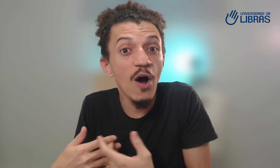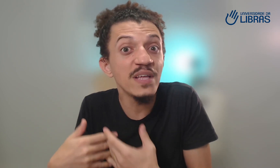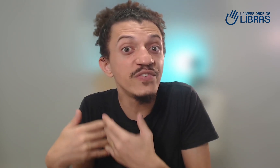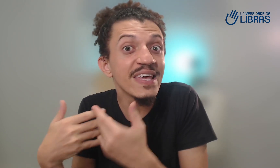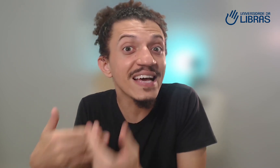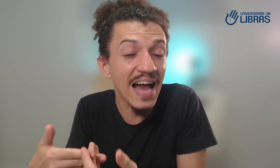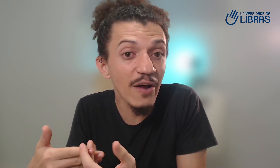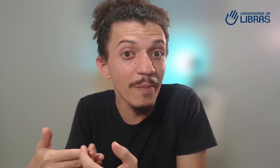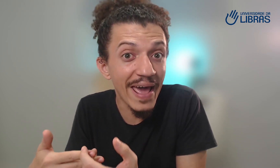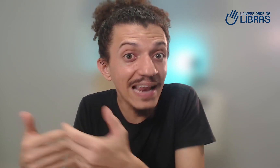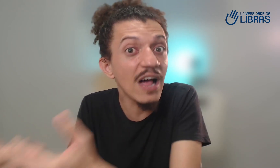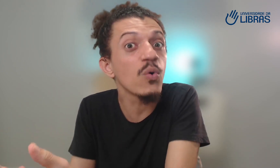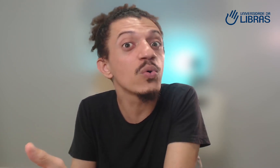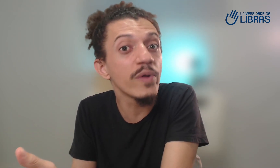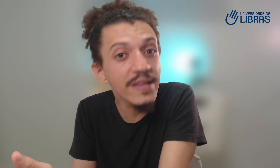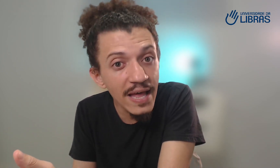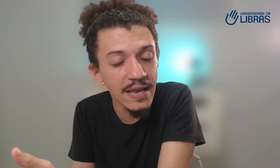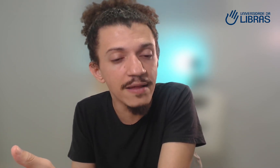realmente fique claro para ele na cultura dele?